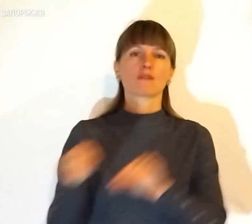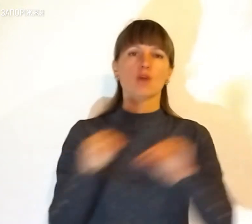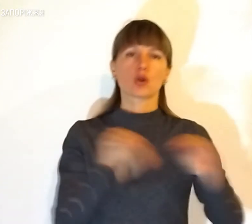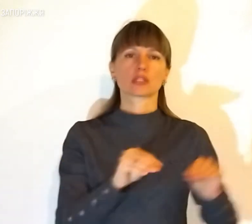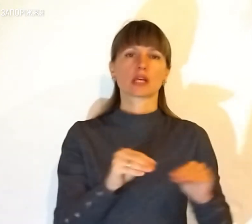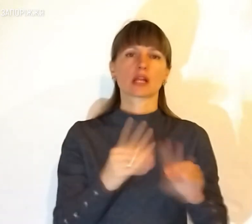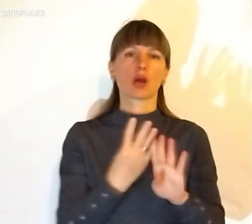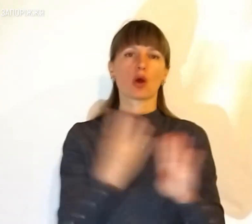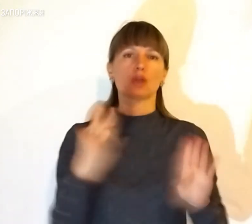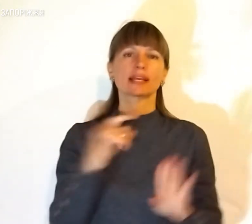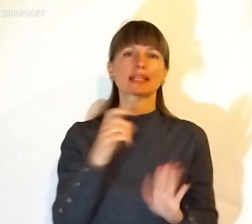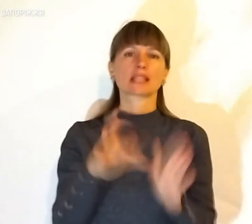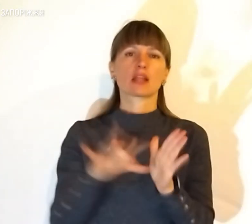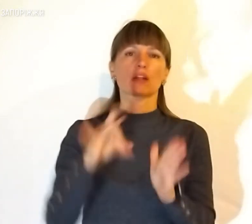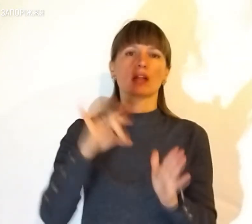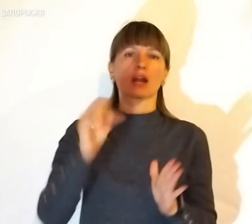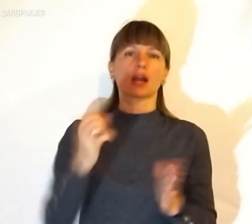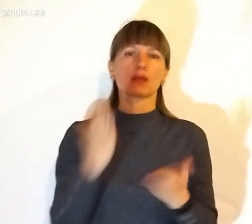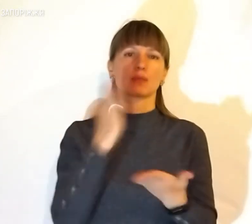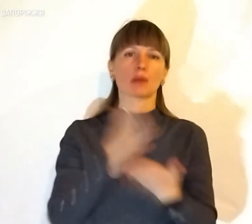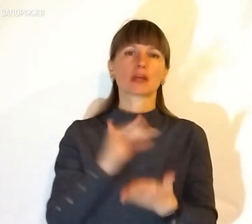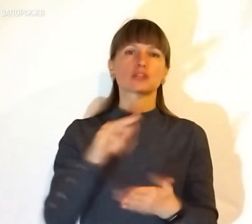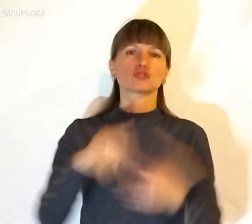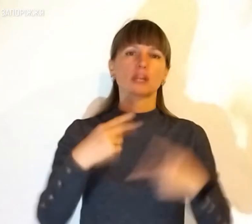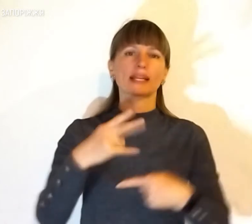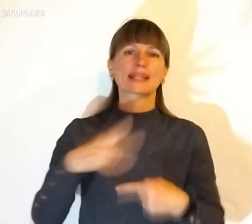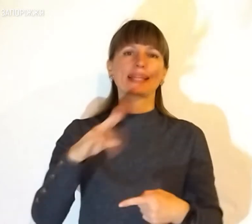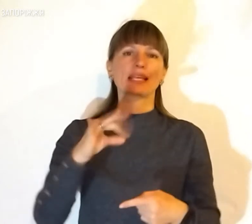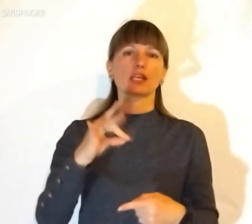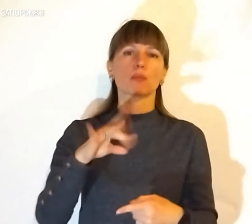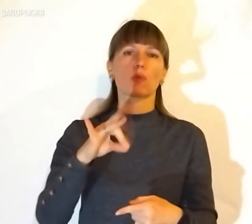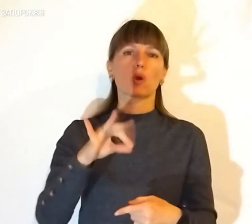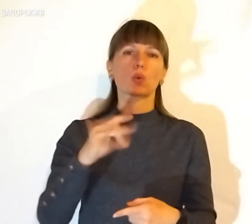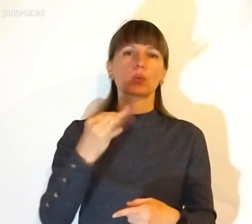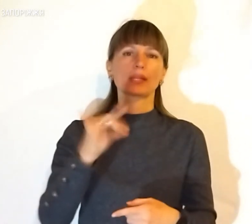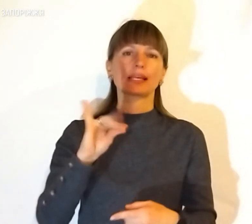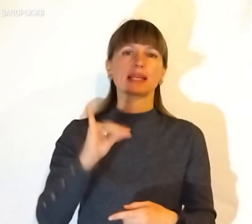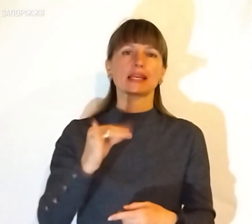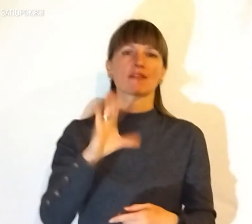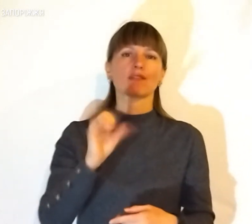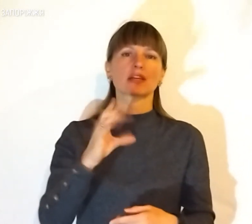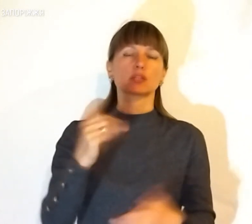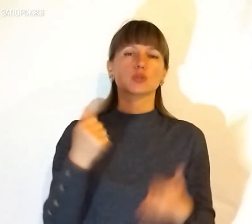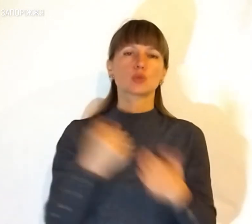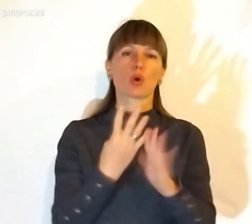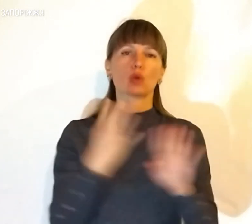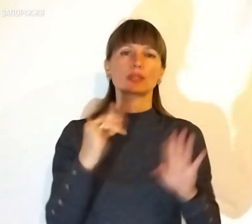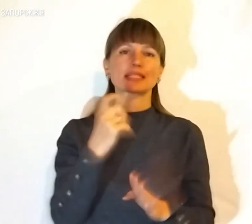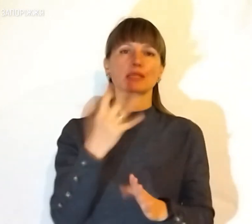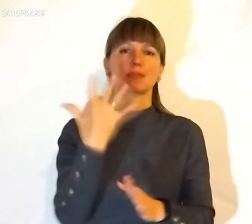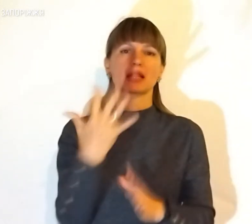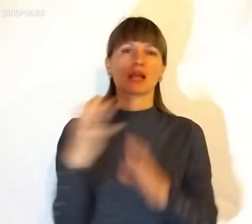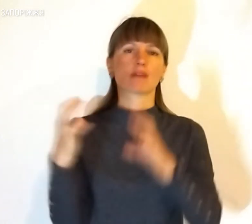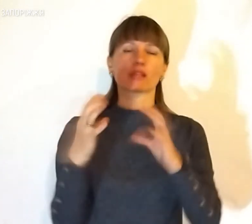колона з Енергодара, яка прямувала через Дніпро-Грудне та Васильівку. Доклонниць п'яти автобусів та п'яти